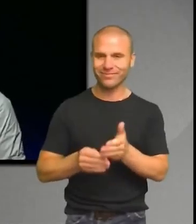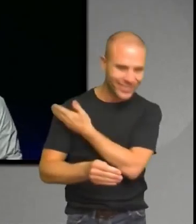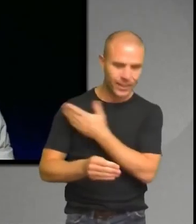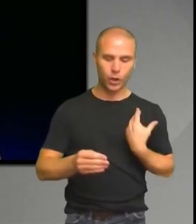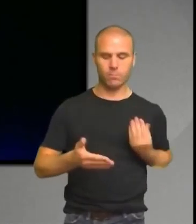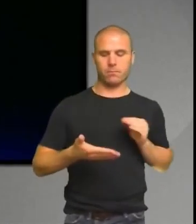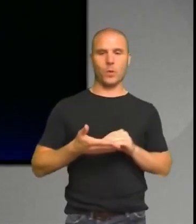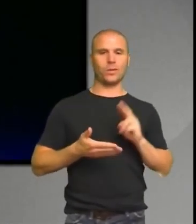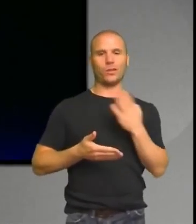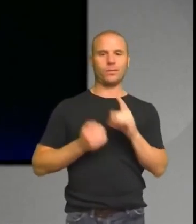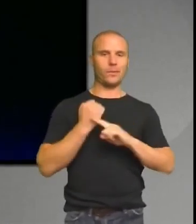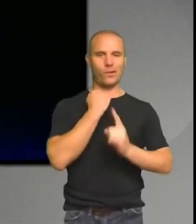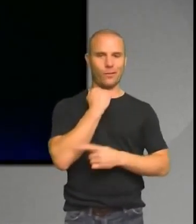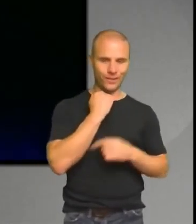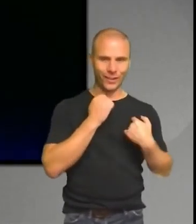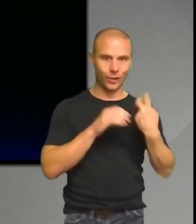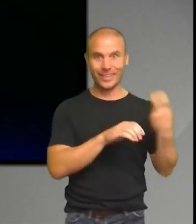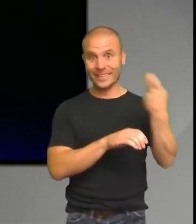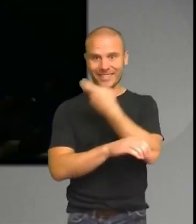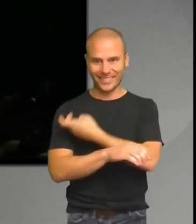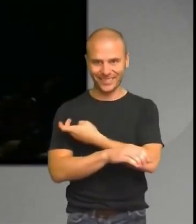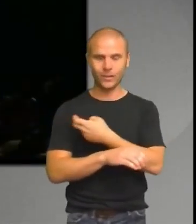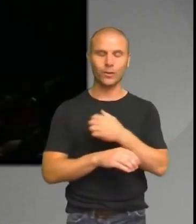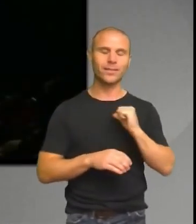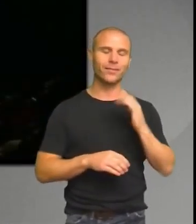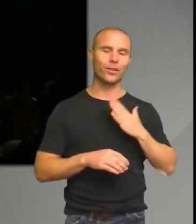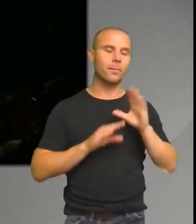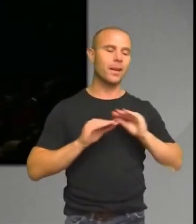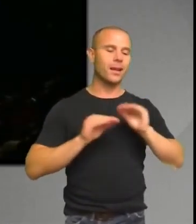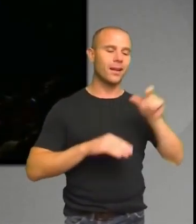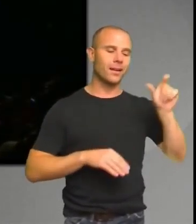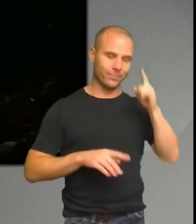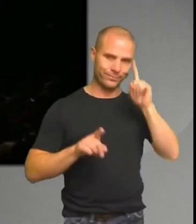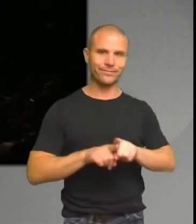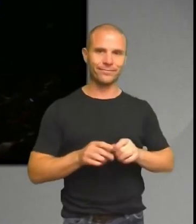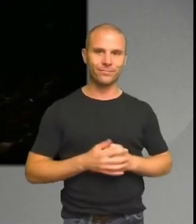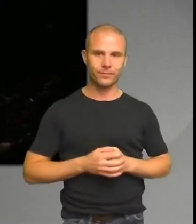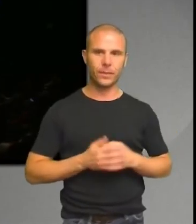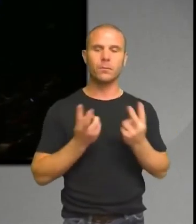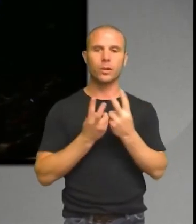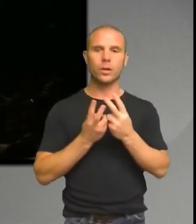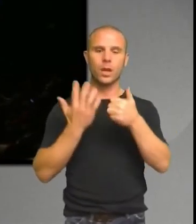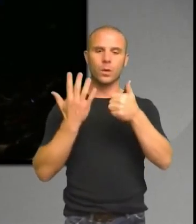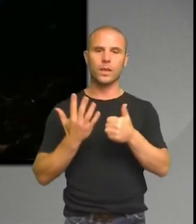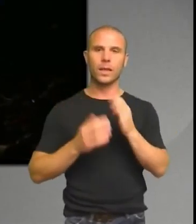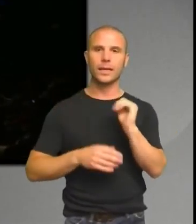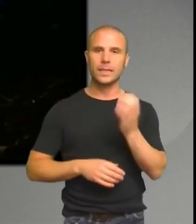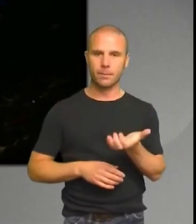Och min lärare godkände det. var lugnt. Så den 6 december 2009. Det var